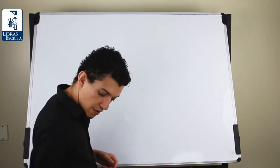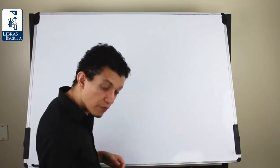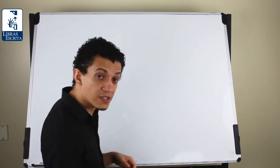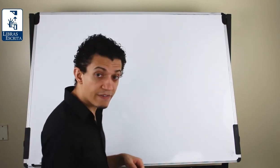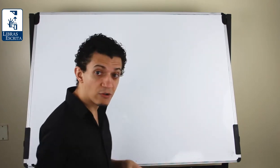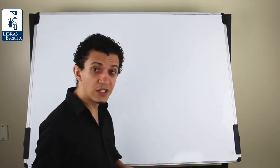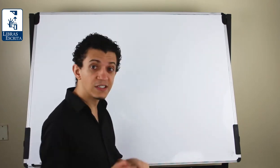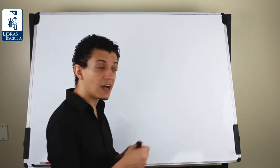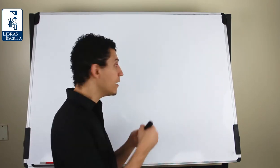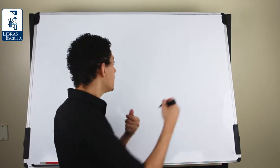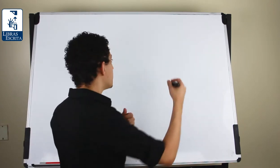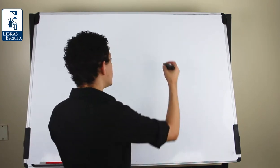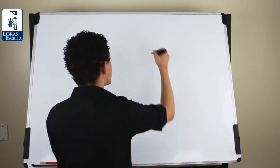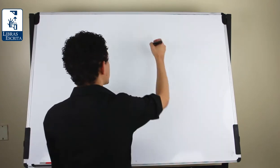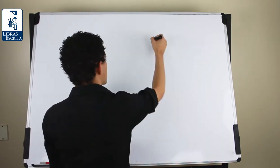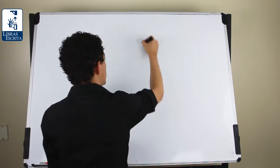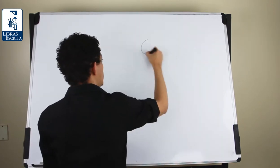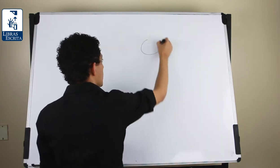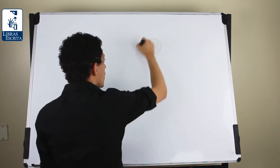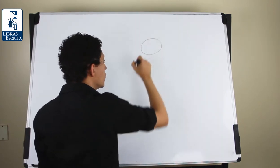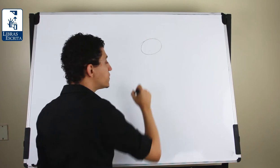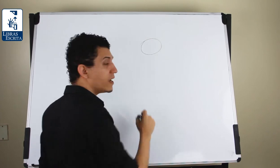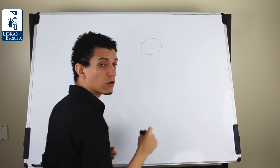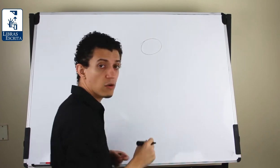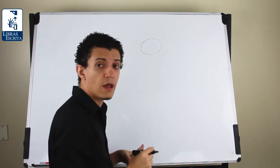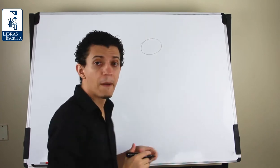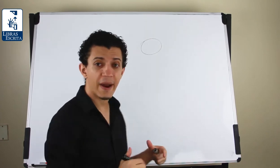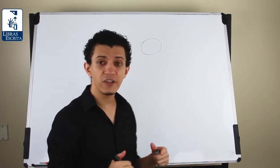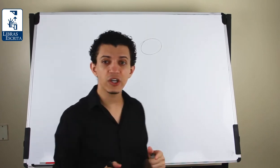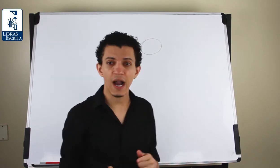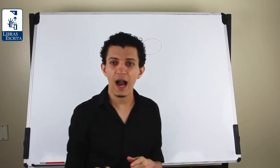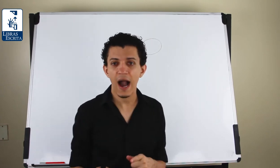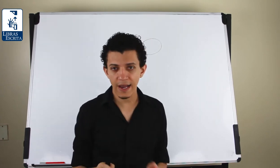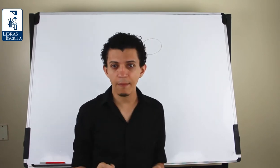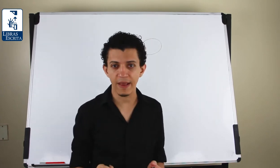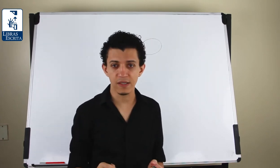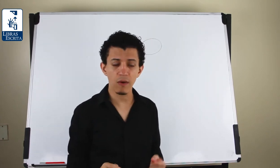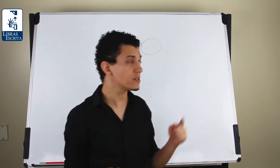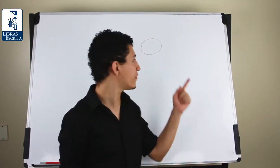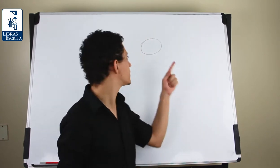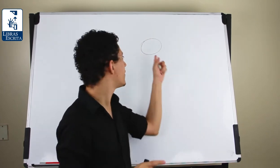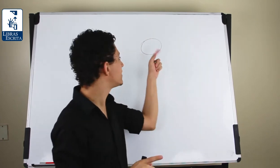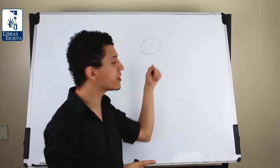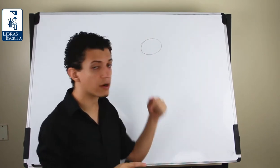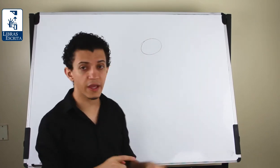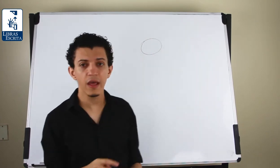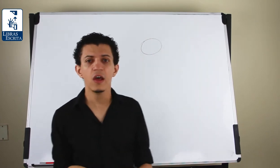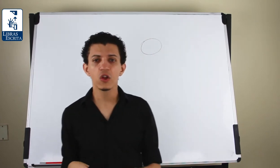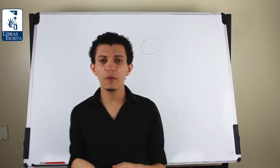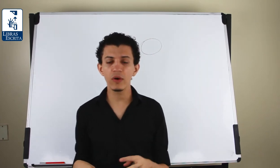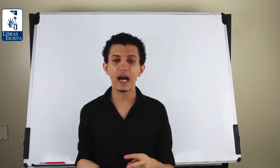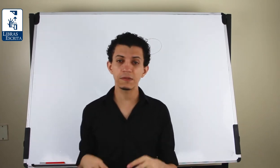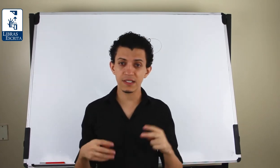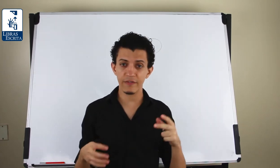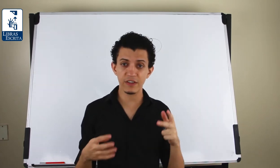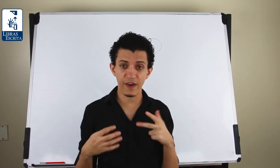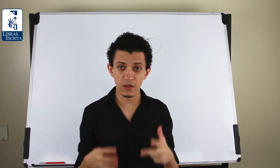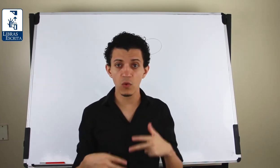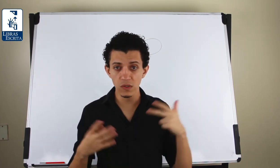Você vai utilizar um círculo para indicar a cabeça. Quando você for escrever esse círculo aqui, toma cuidado para você escrever, de fato, um